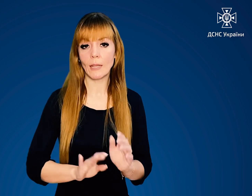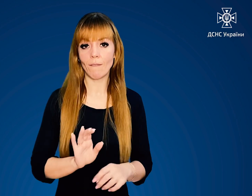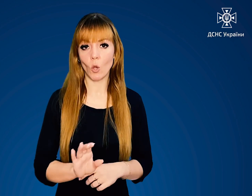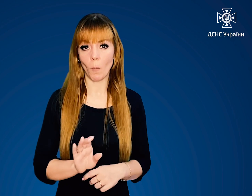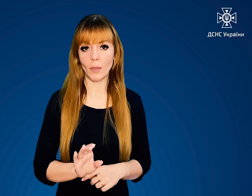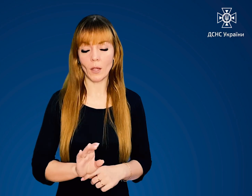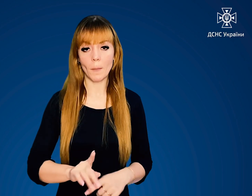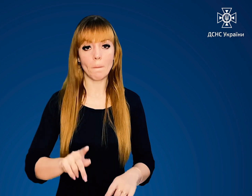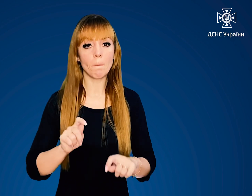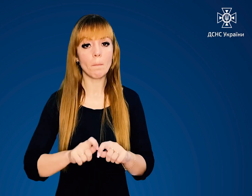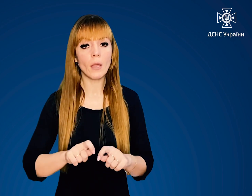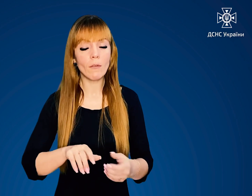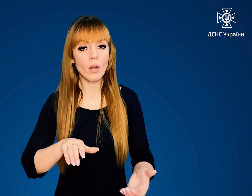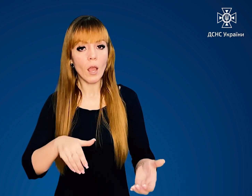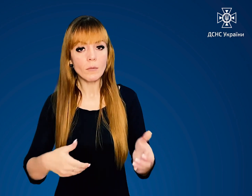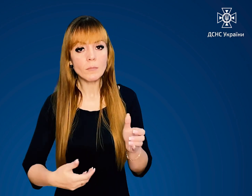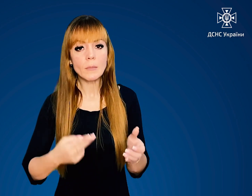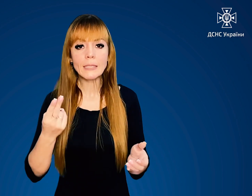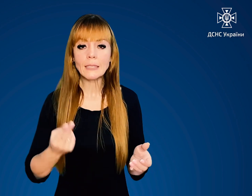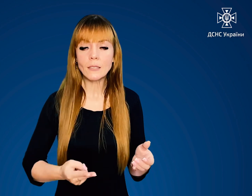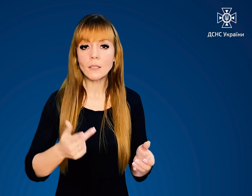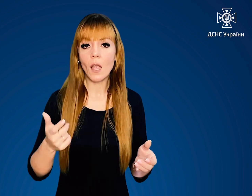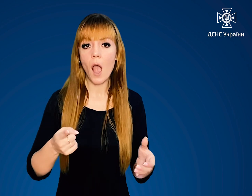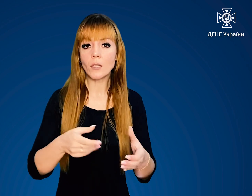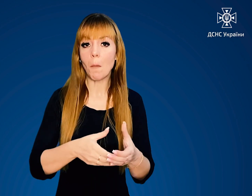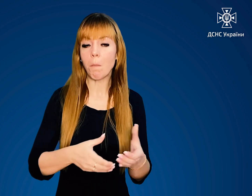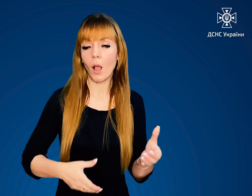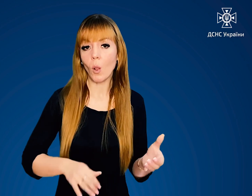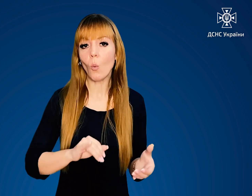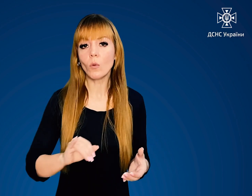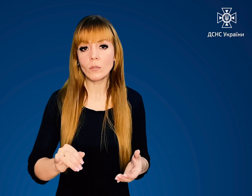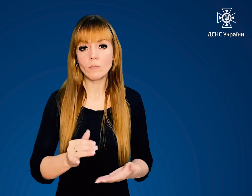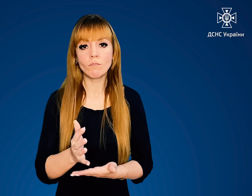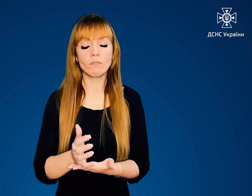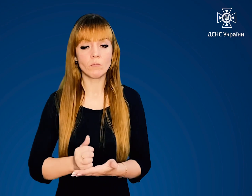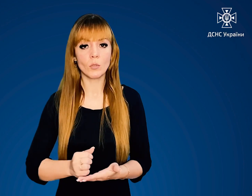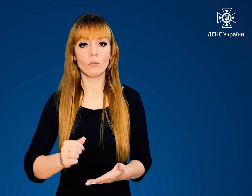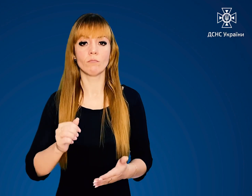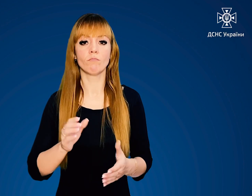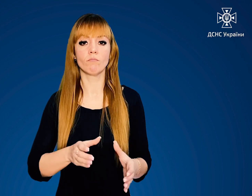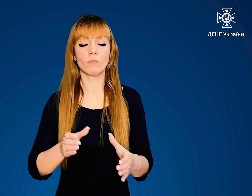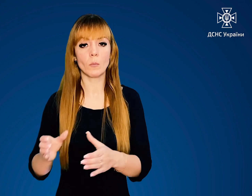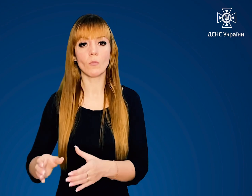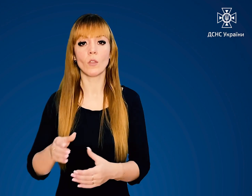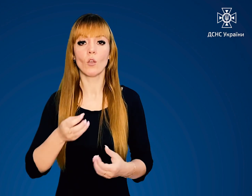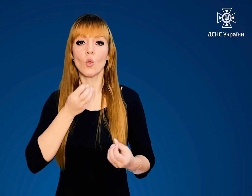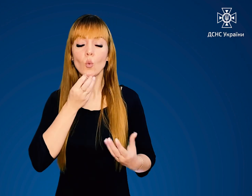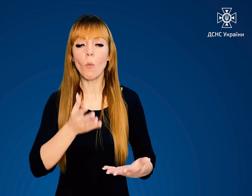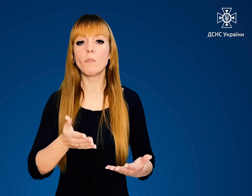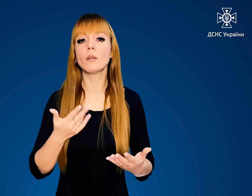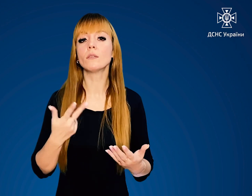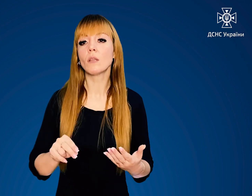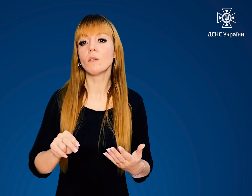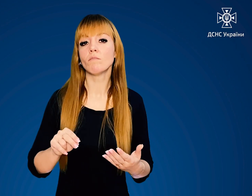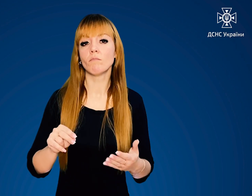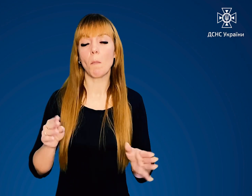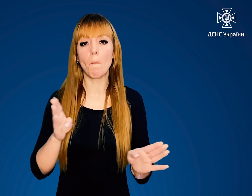Перевіряйте цілісність газових балонів та зберігайте їх у добре провітрюваному технічному